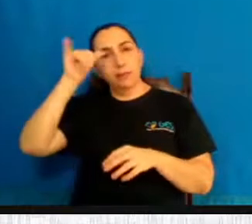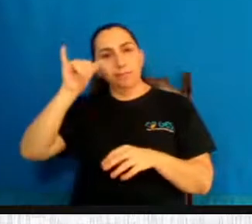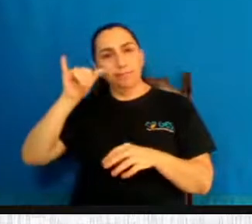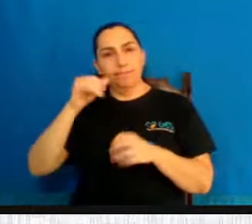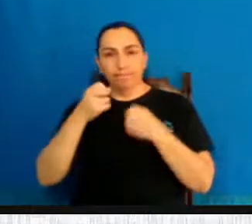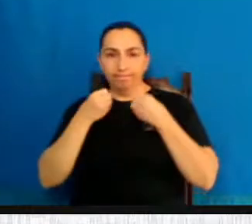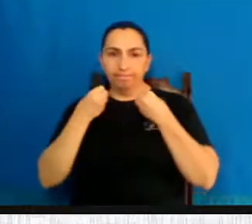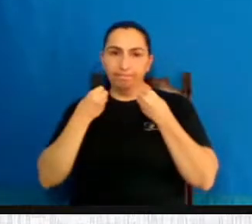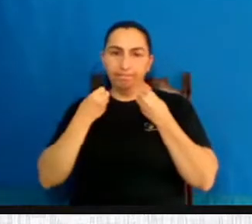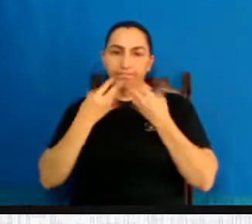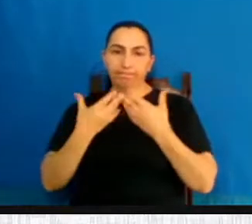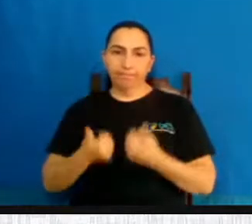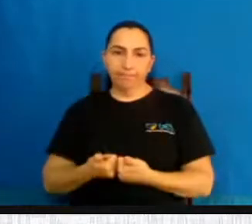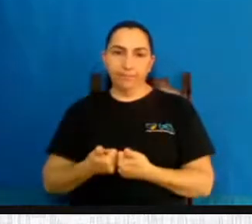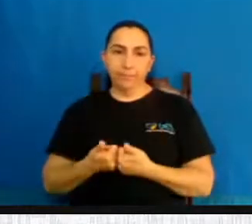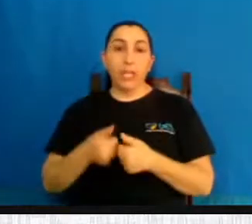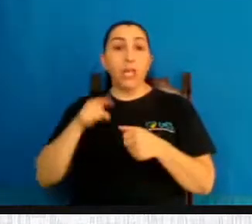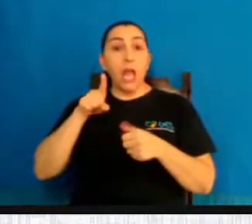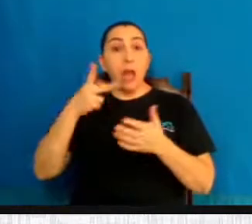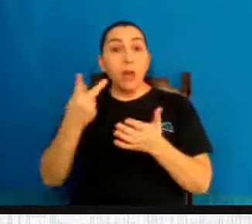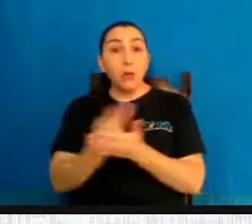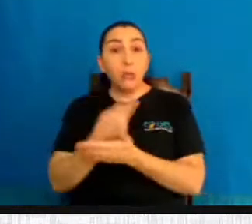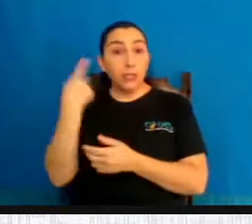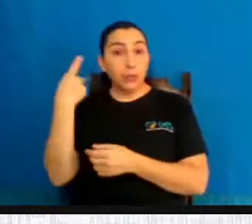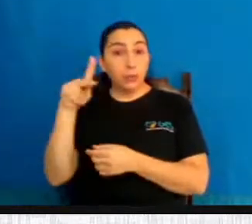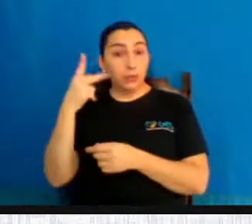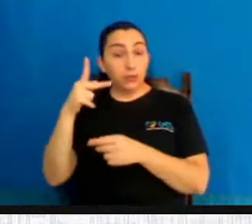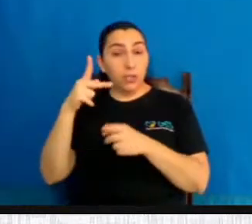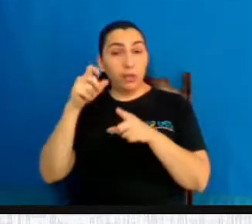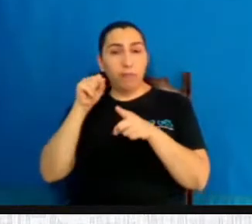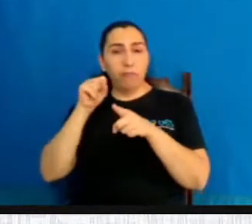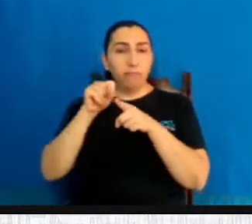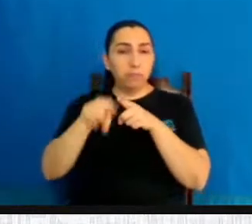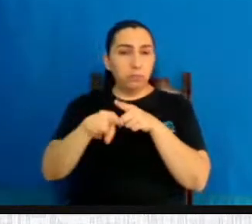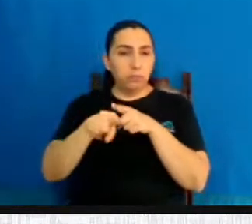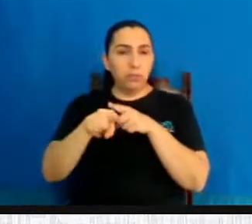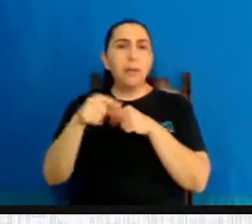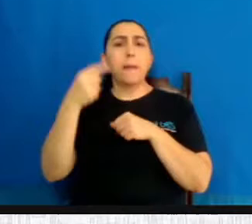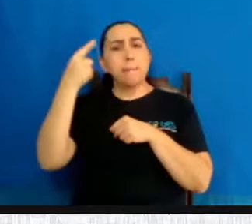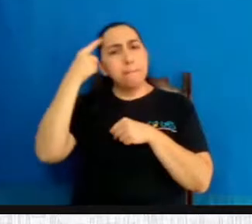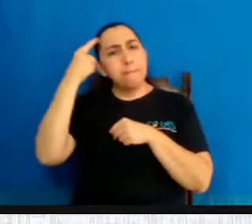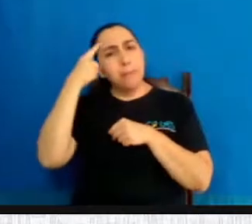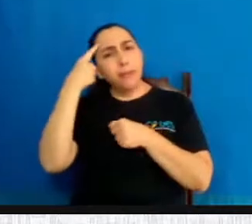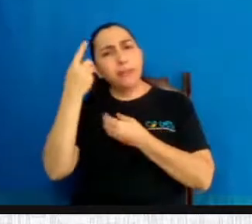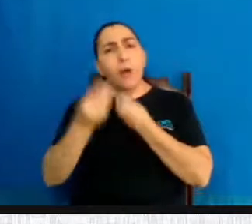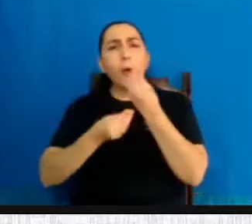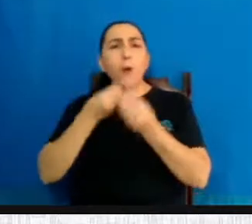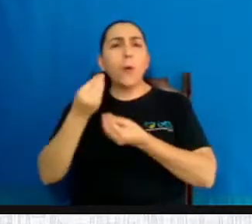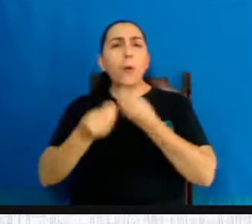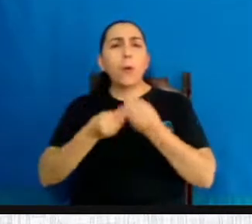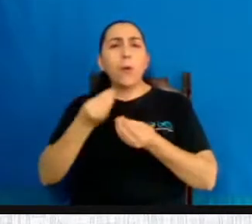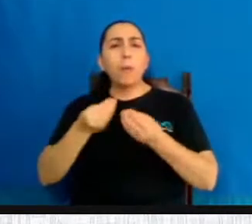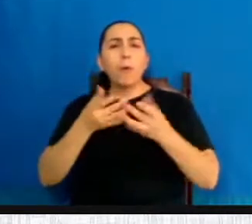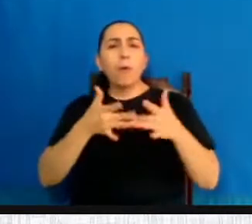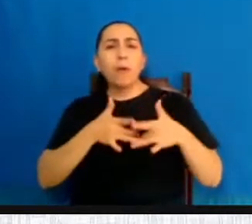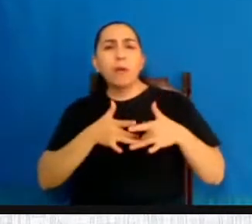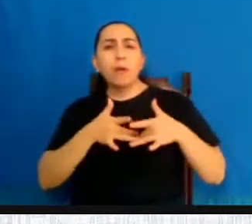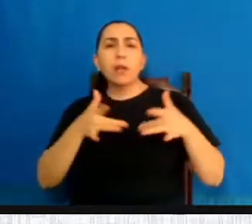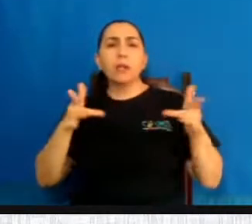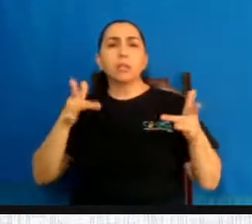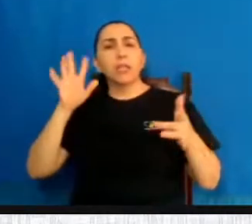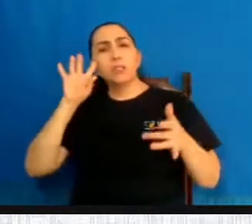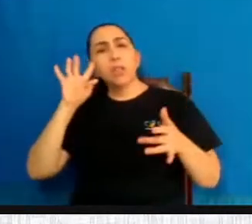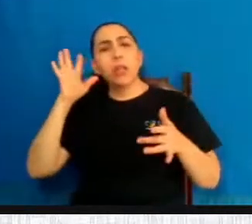E se você foi vítima de uma violência sexual, pense nisso, nessa grande caridade que não vai resolver o